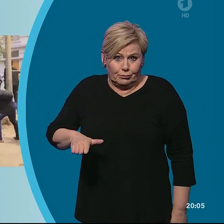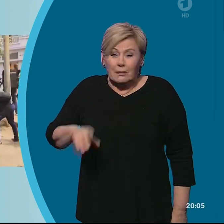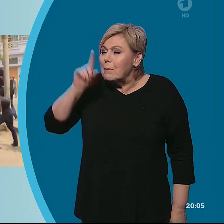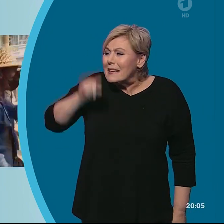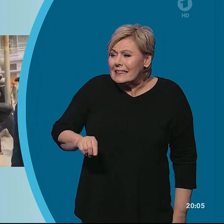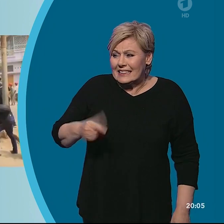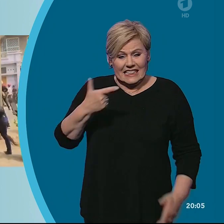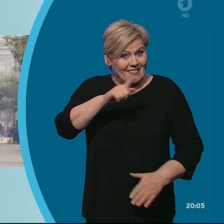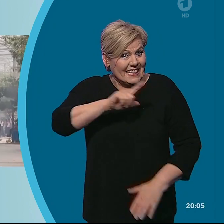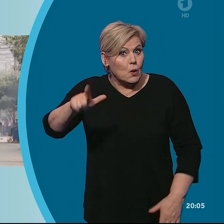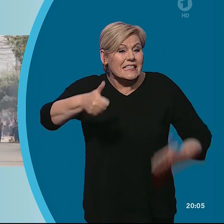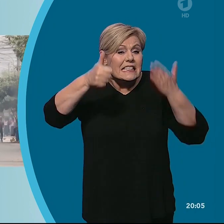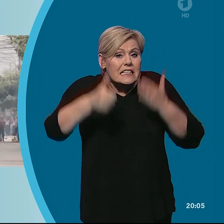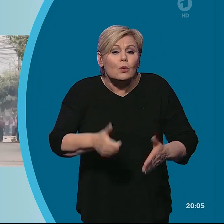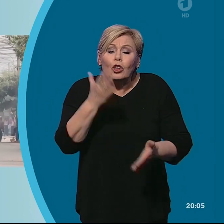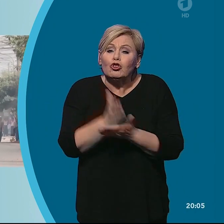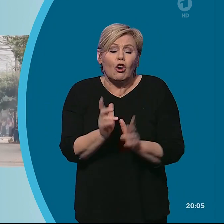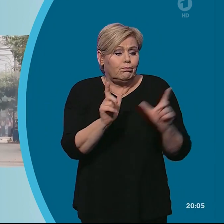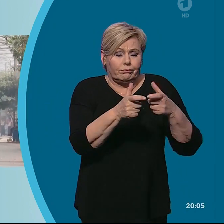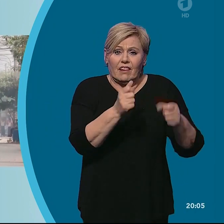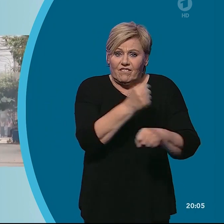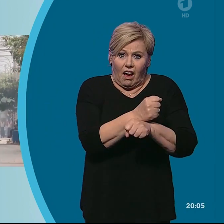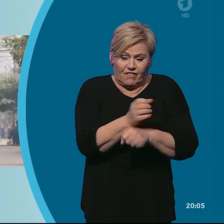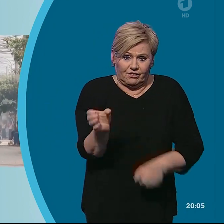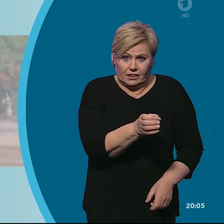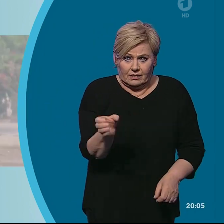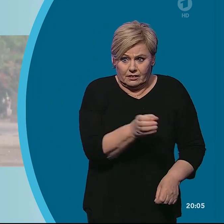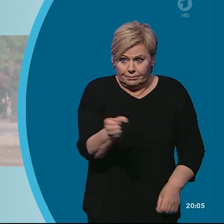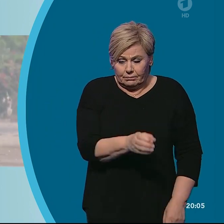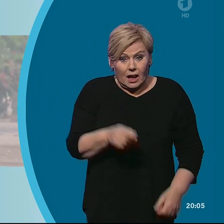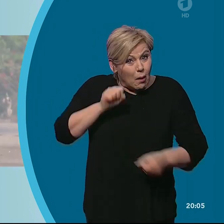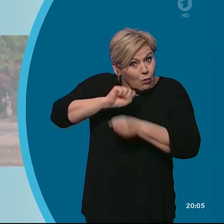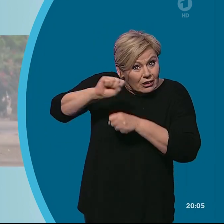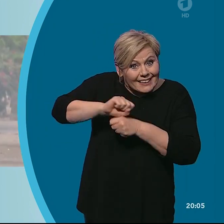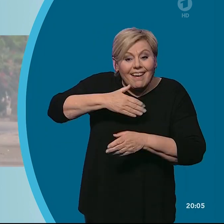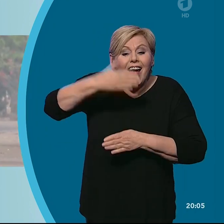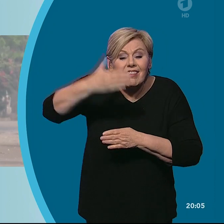2600 wurden verhaftet. Ein Ende der Proteste und der Gewalt nicht in Sicht.